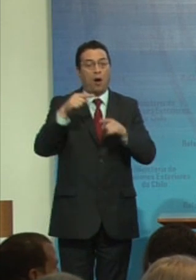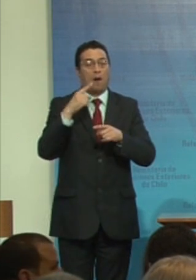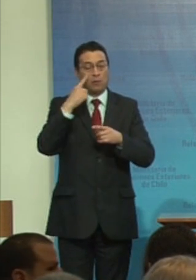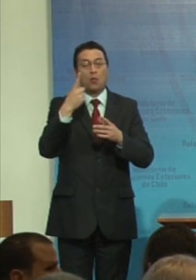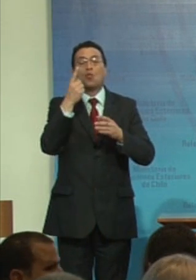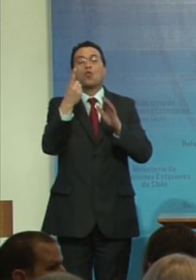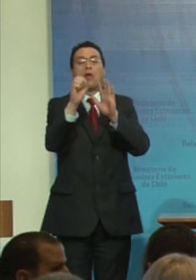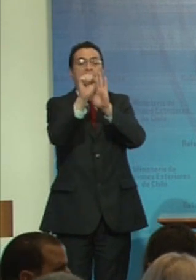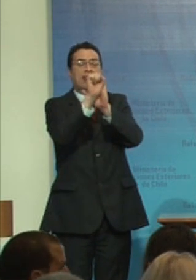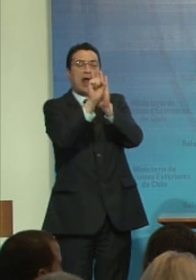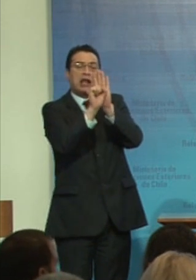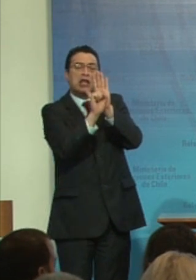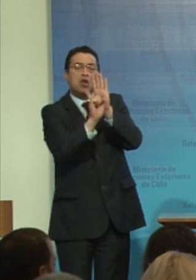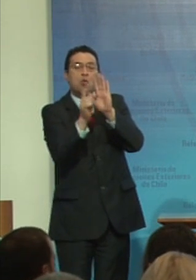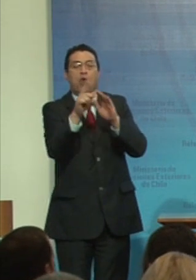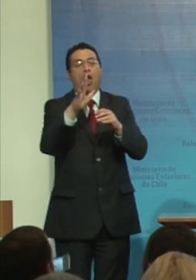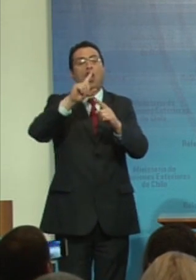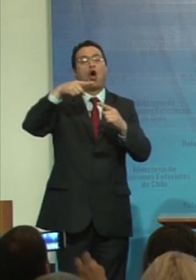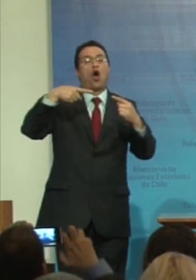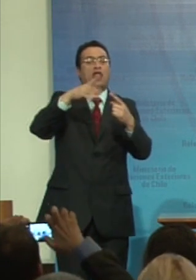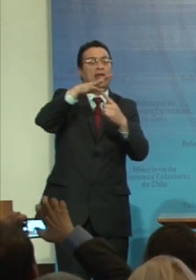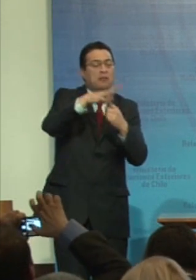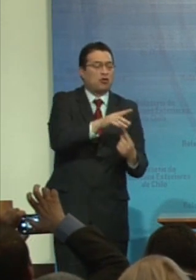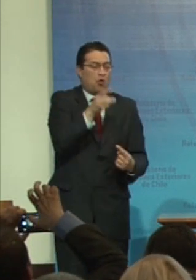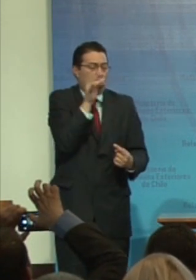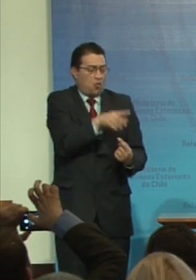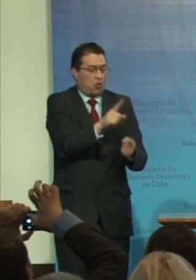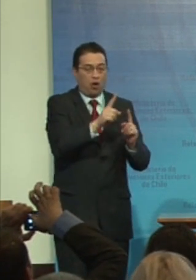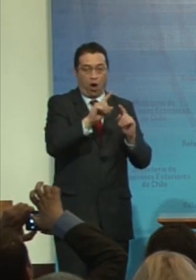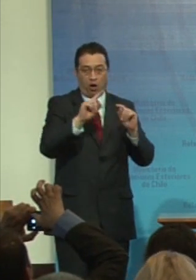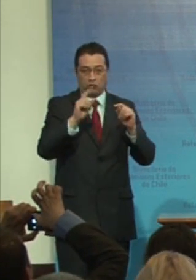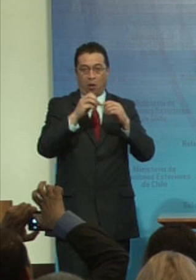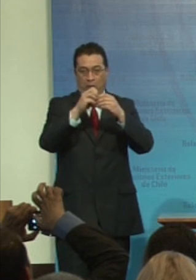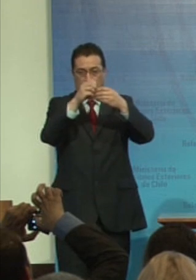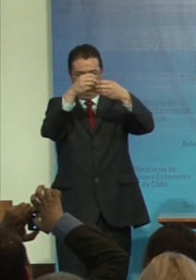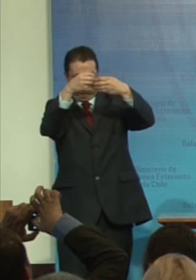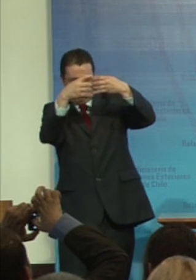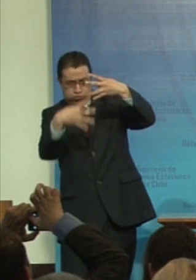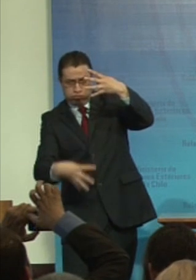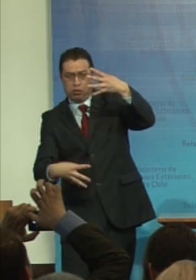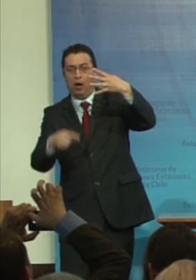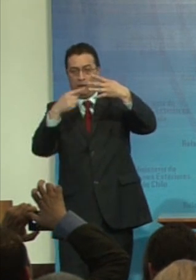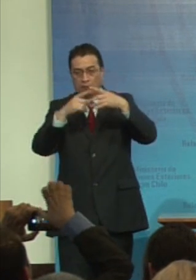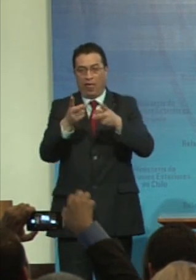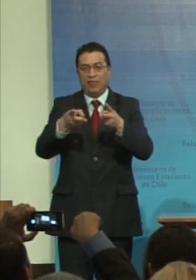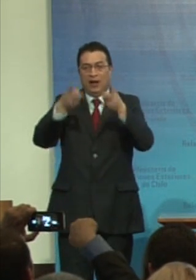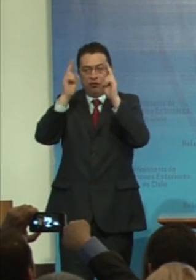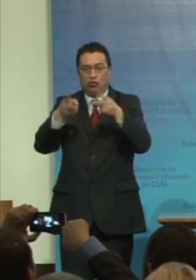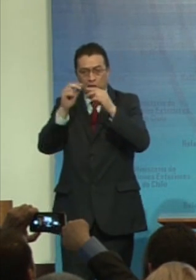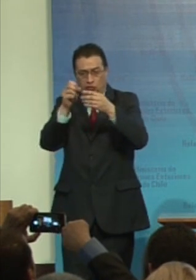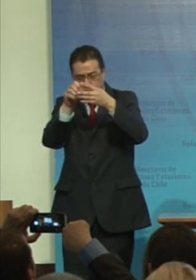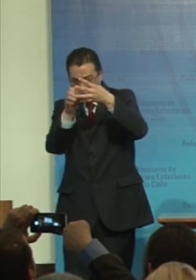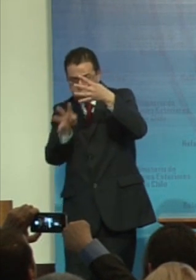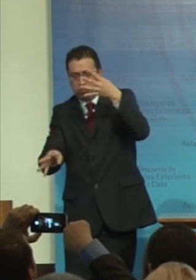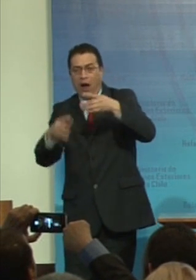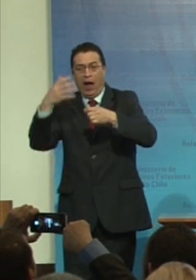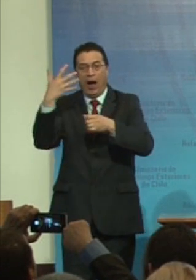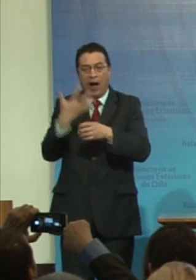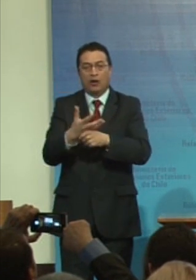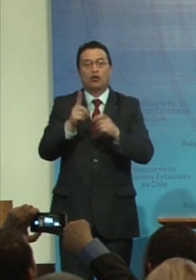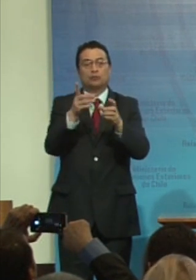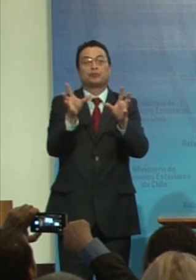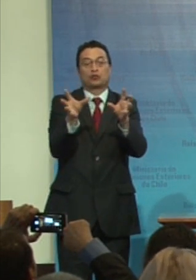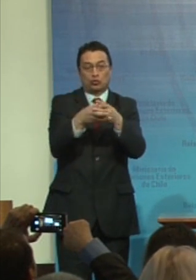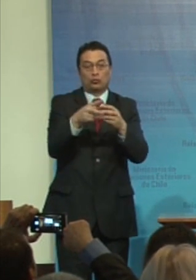artículos antidiscriminación, sino que un abanico completo de lo que significan los derechos diversificados de un grupo